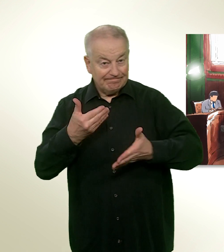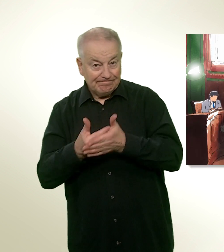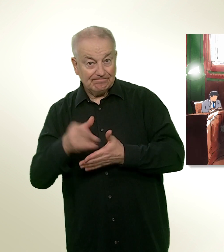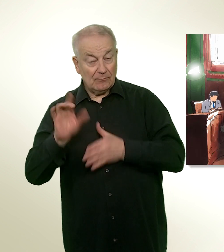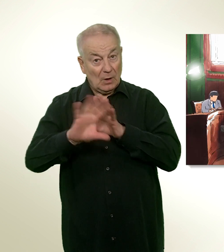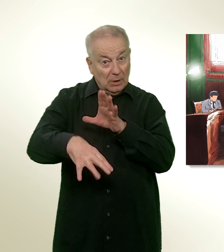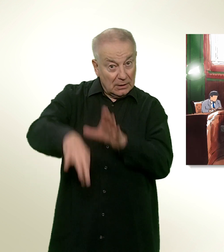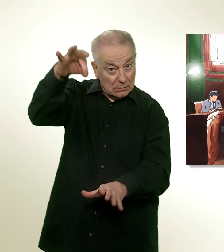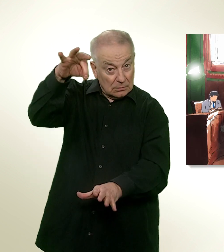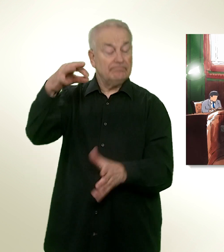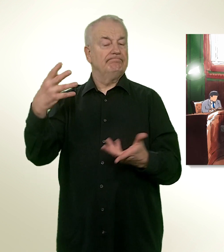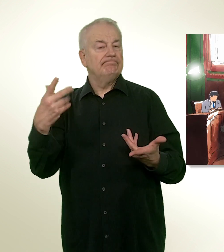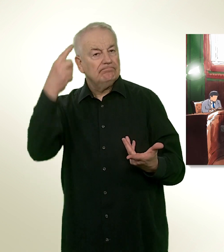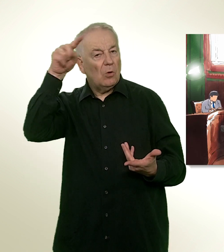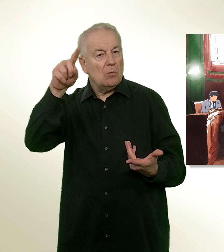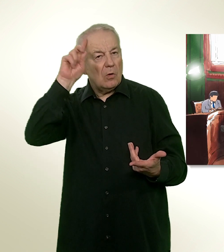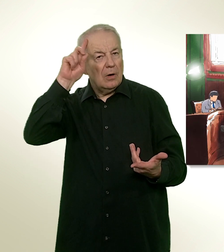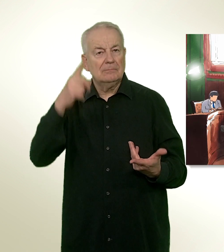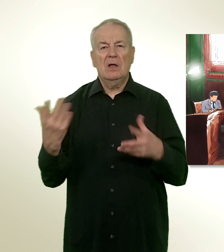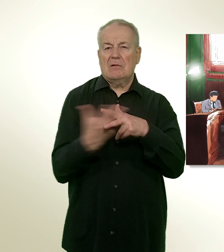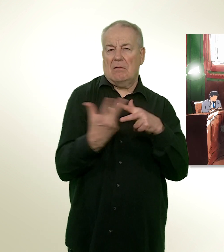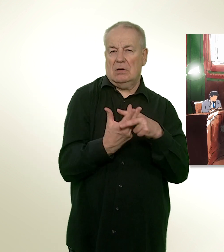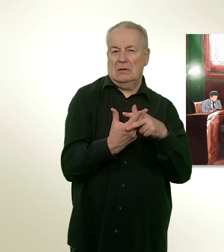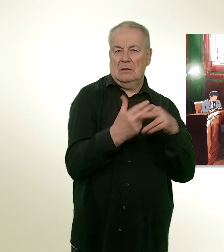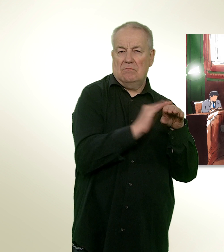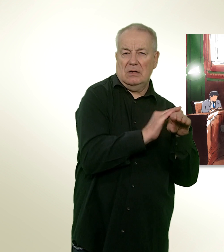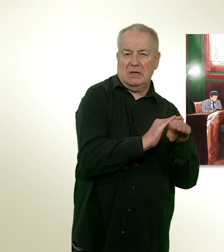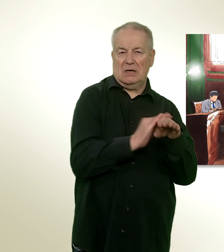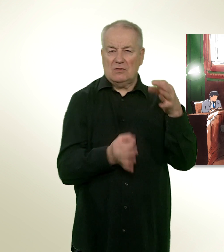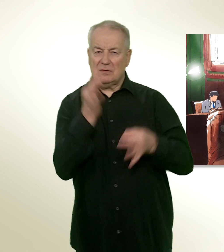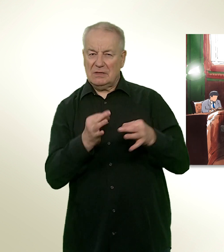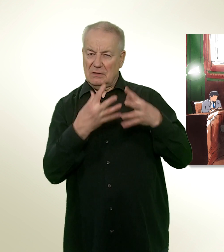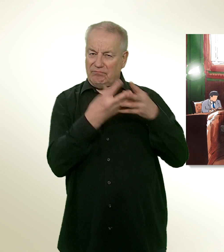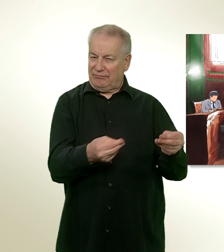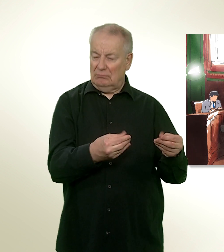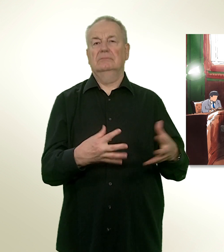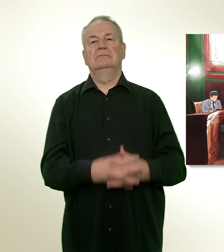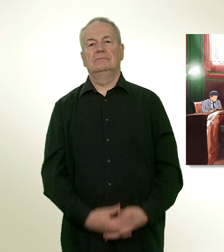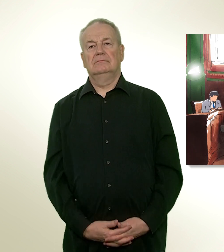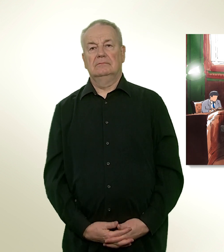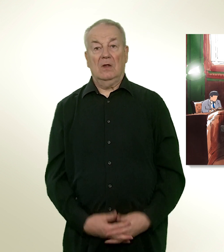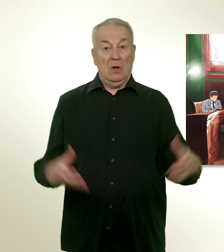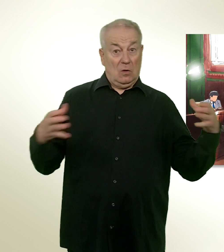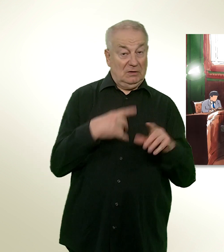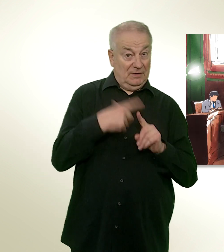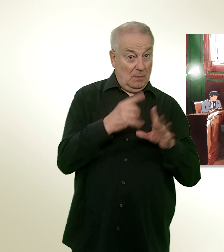tirage au sort, afin de réduire les complicités entre la politique et la justice. Le Conseil fédéral et le Parlement